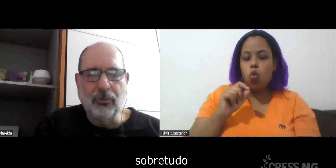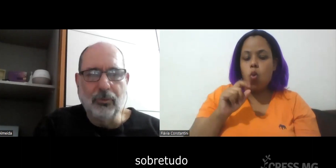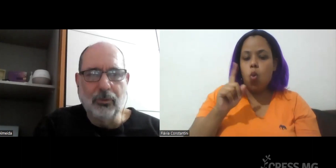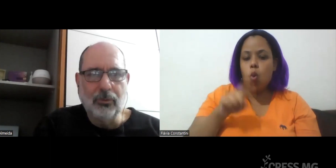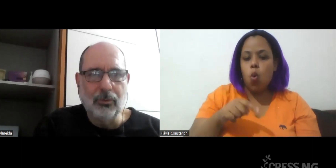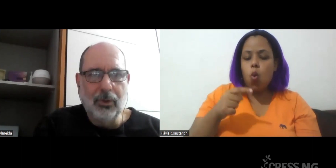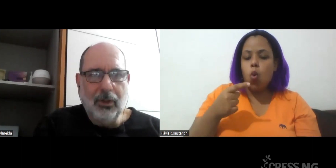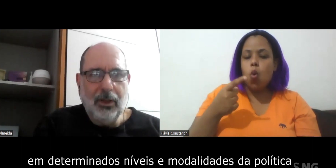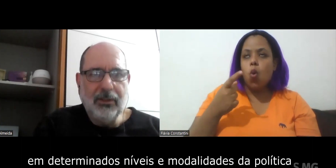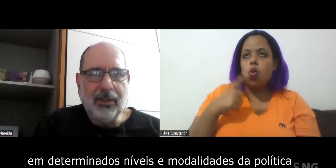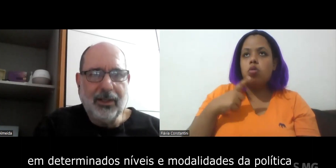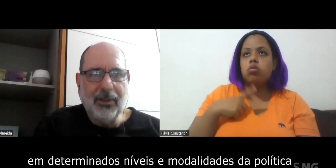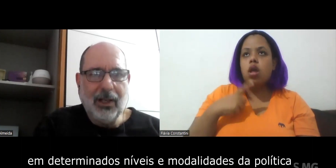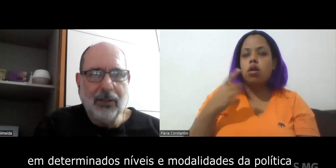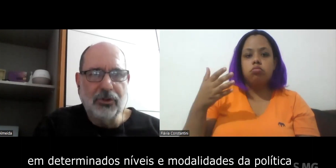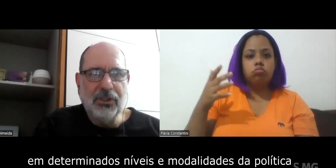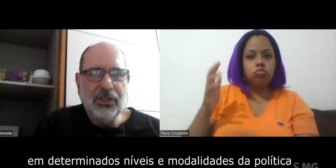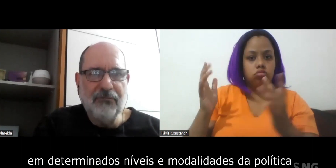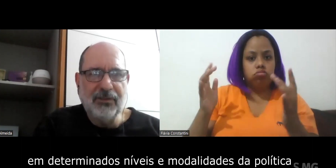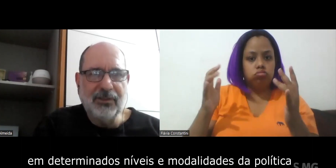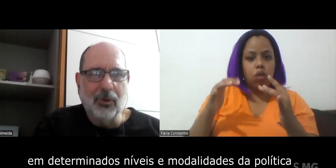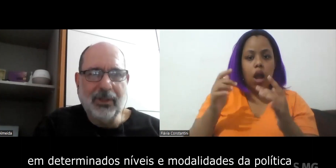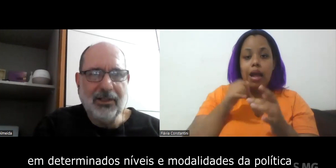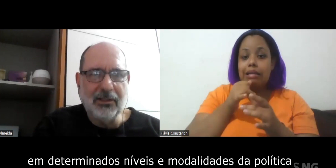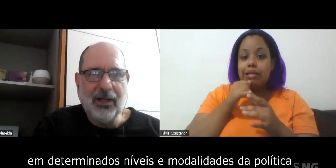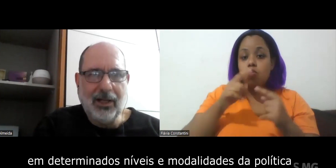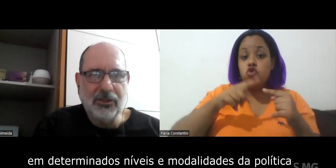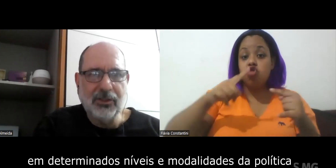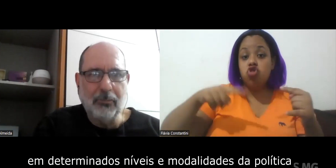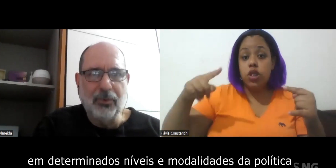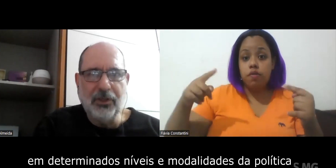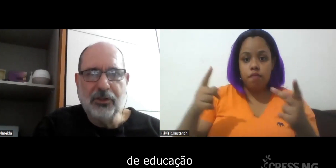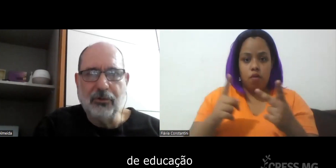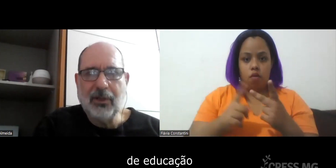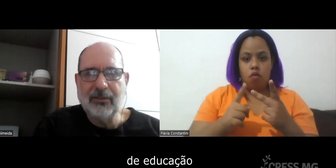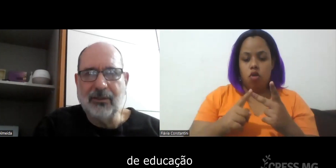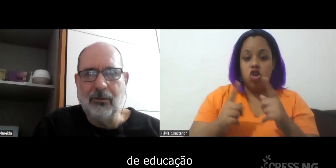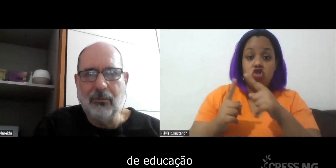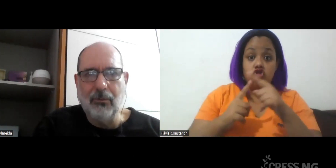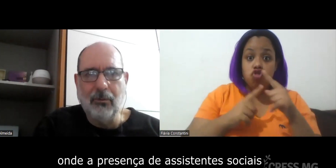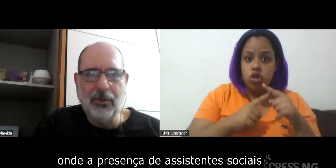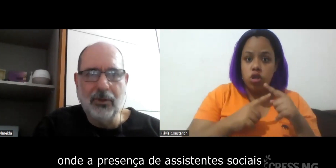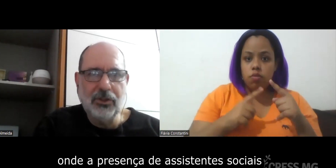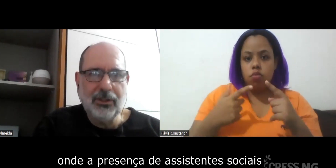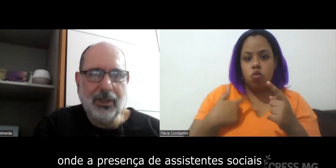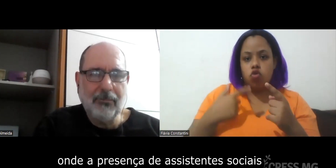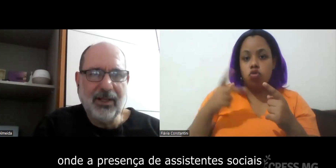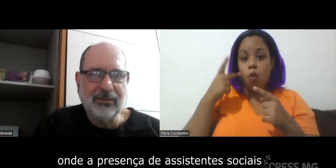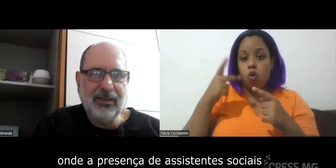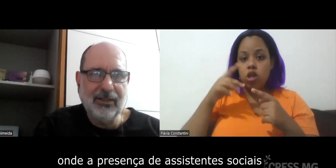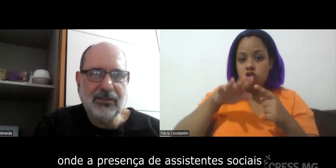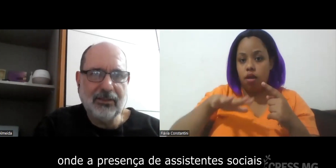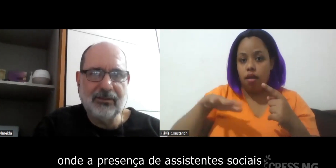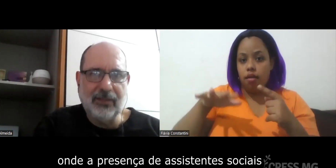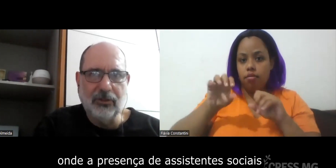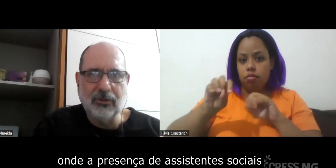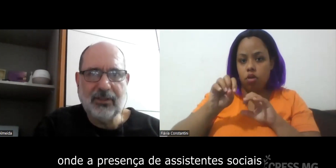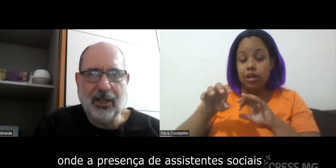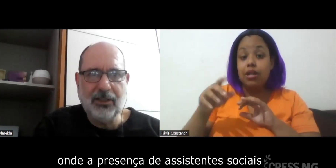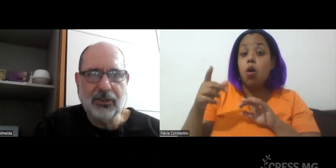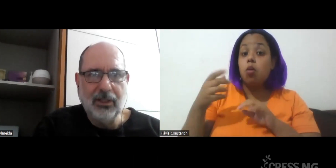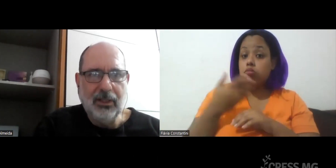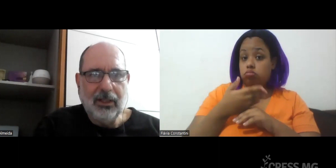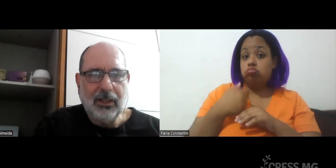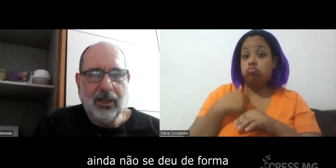sobretudo em determinados níveis e modalidades da política de educação, onde a presença de assistentes